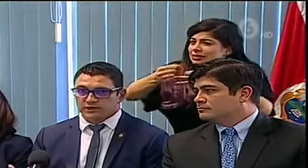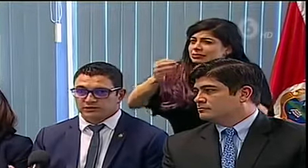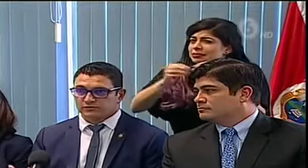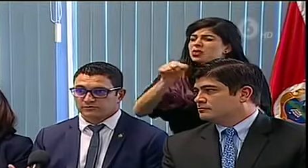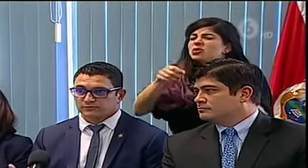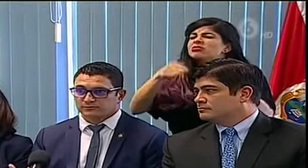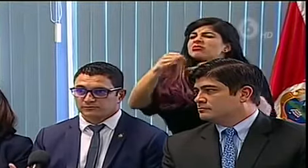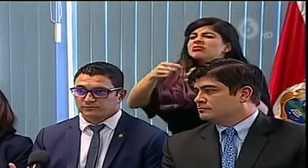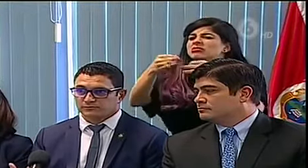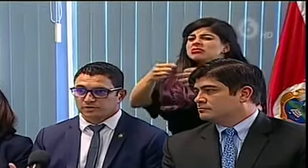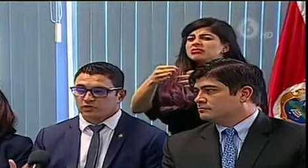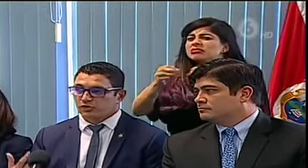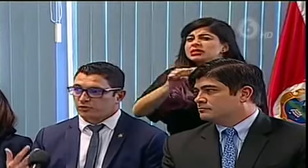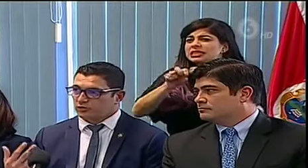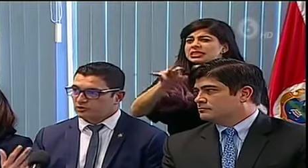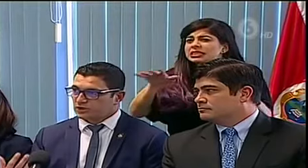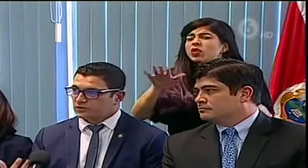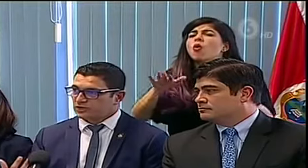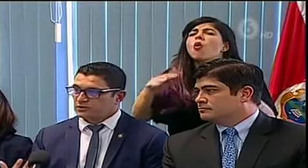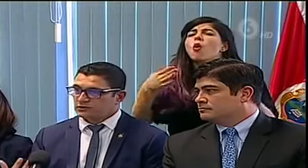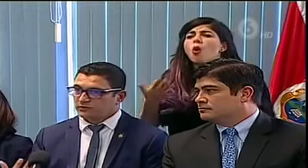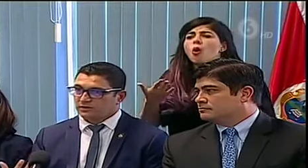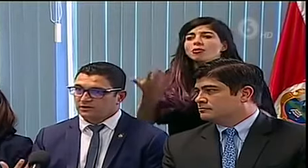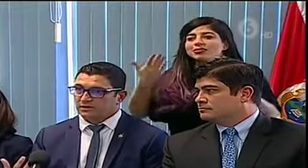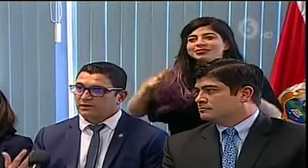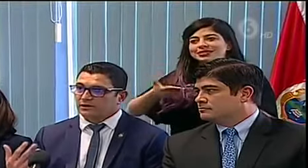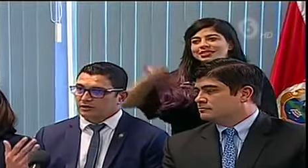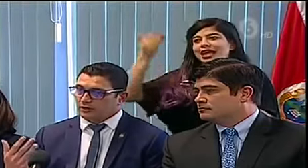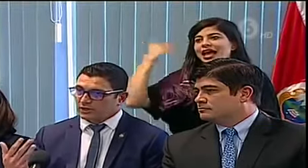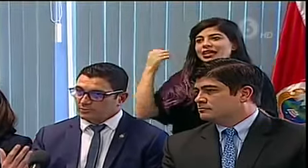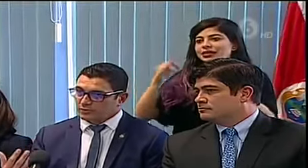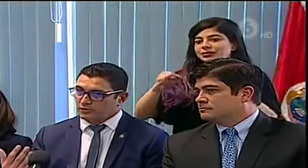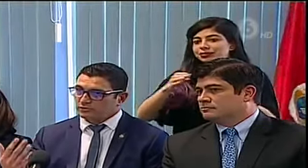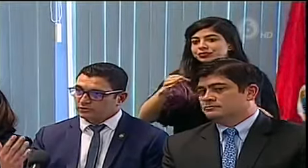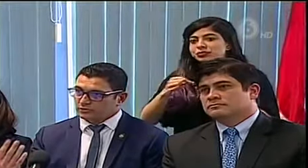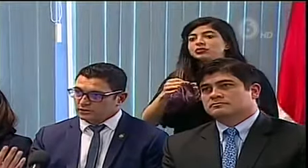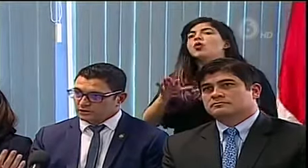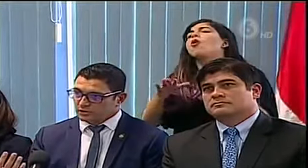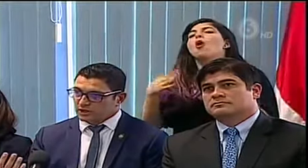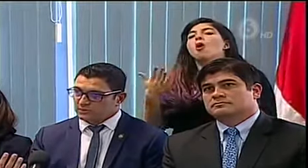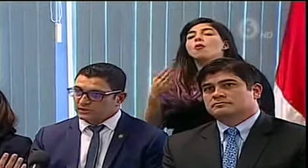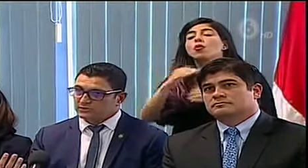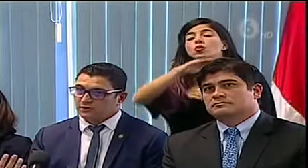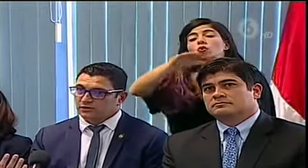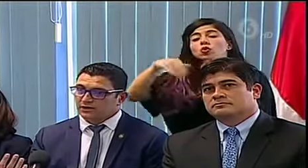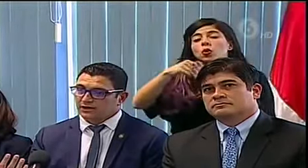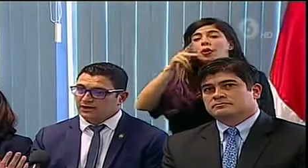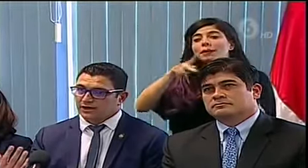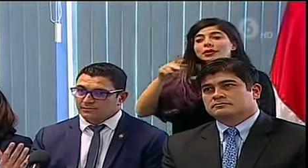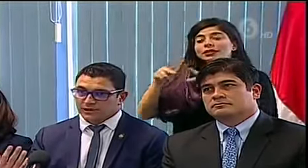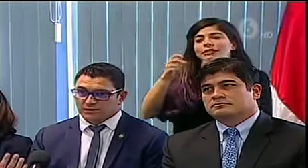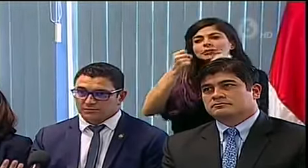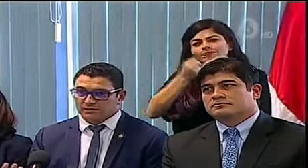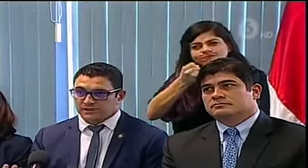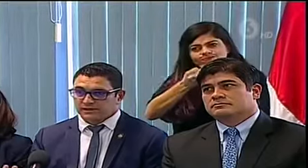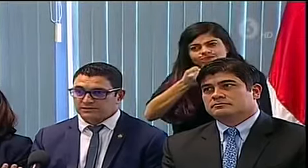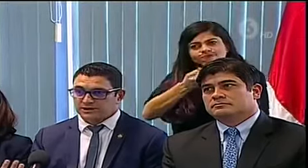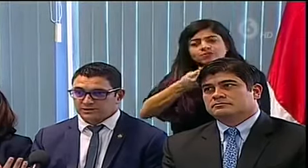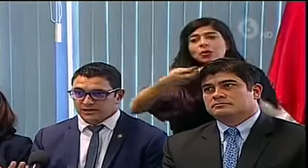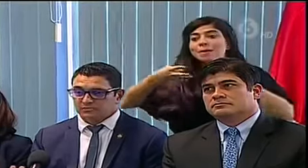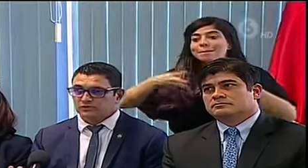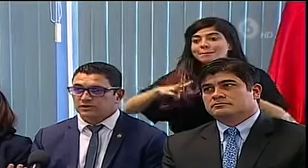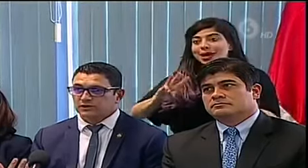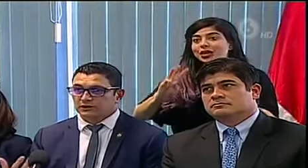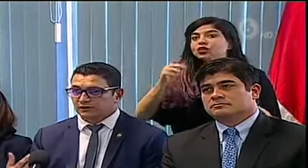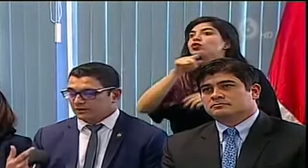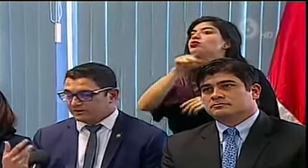cómo logramos esto, como lo hemos dicho anteriormente, con el apoyo de toda la población, aplicando las medidas